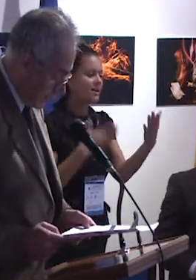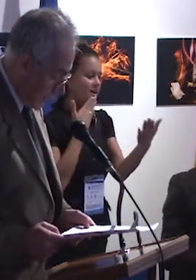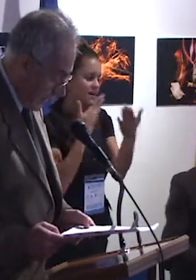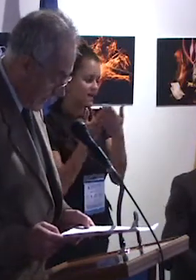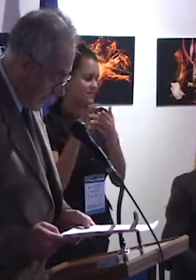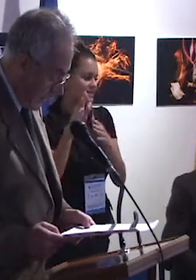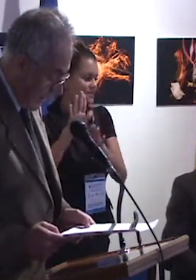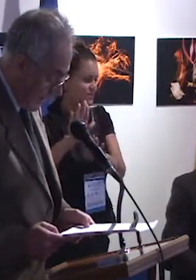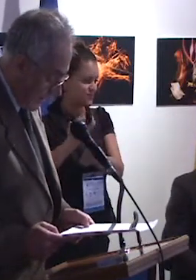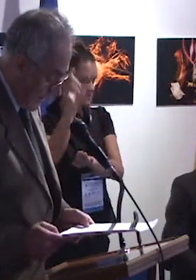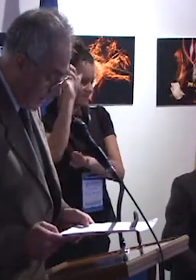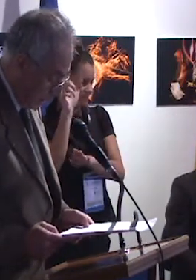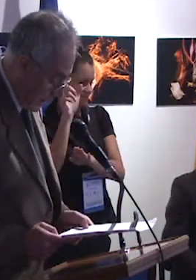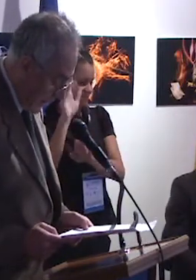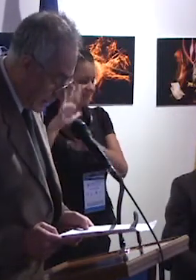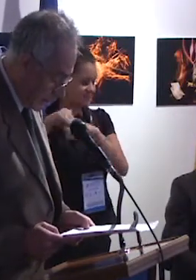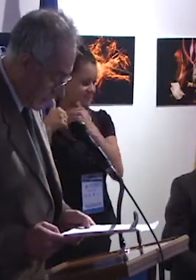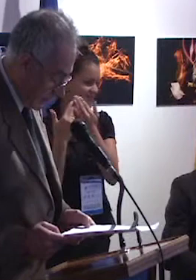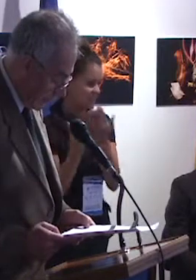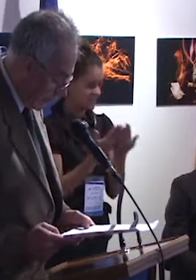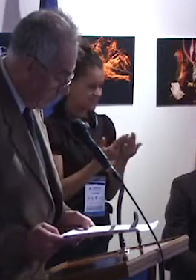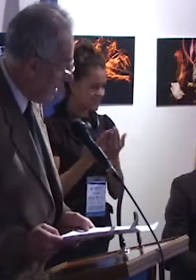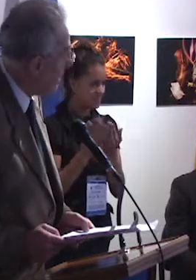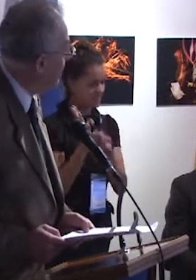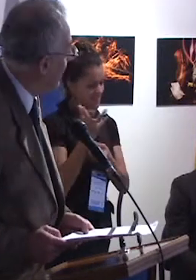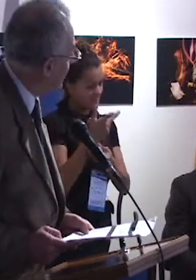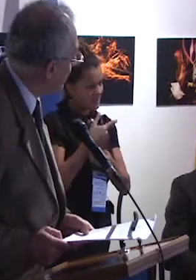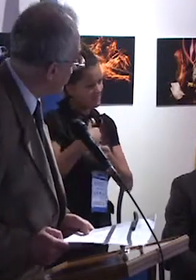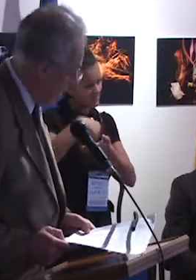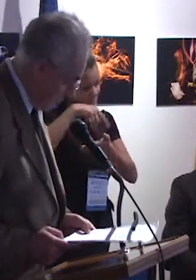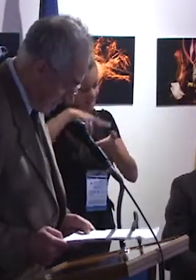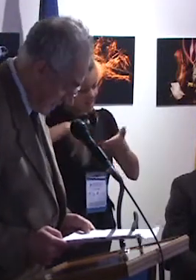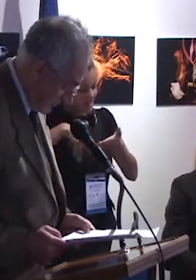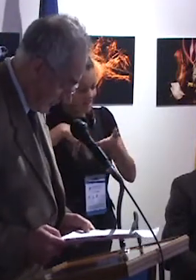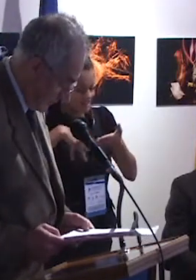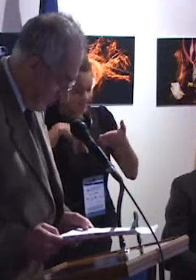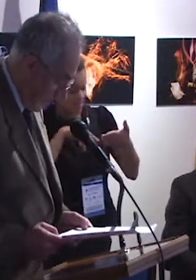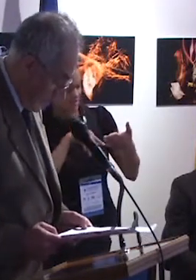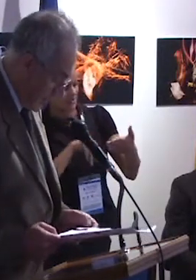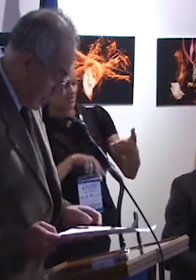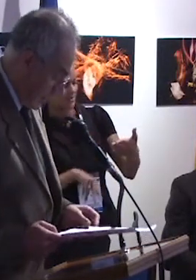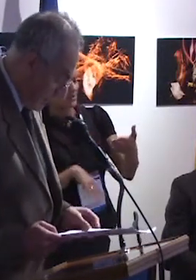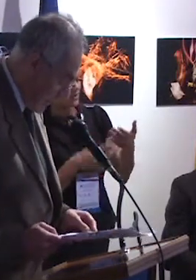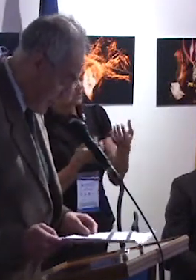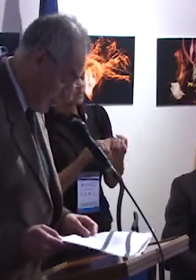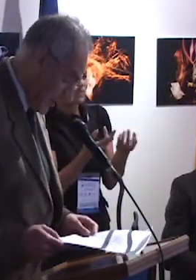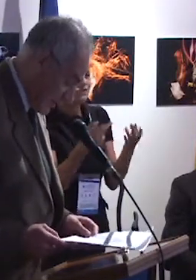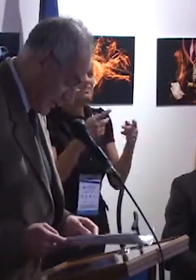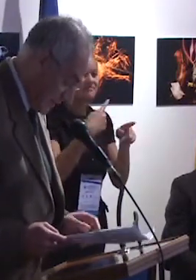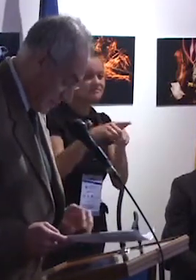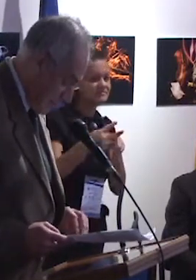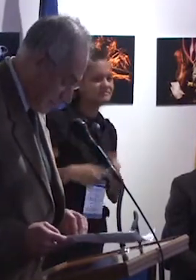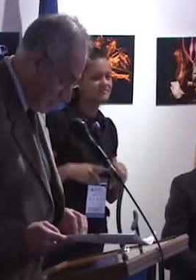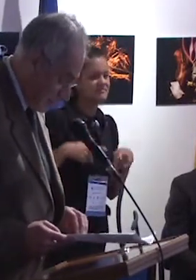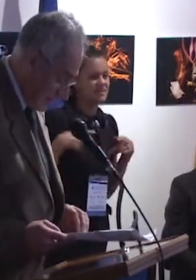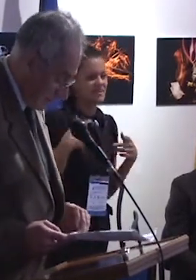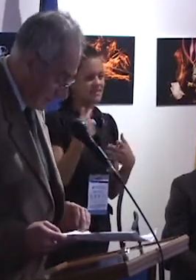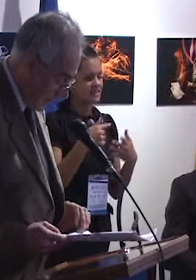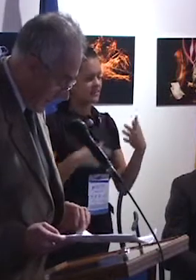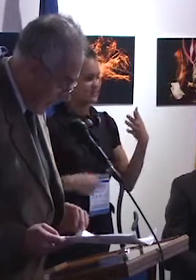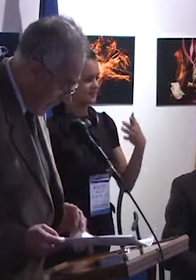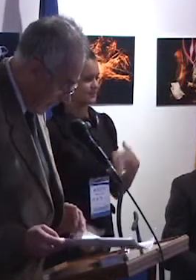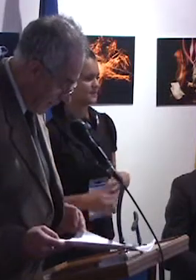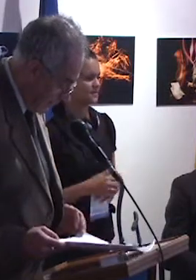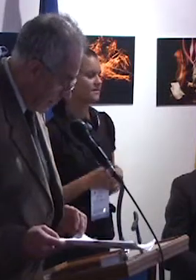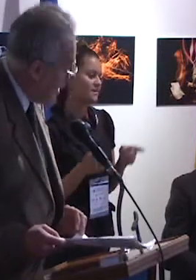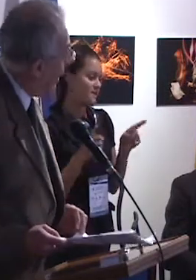en su arte de leer en los meandros de las innúmeras vidas posibles. Compensados, decía, también con nuestra